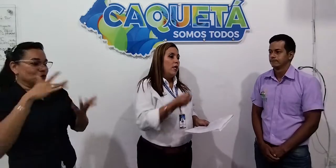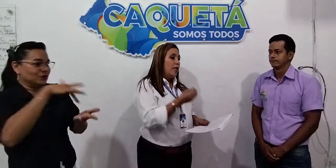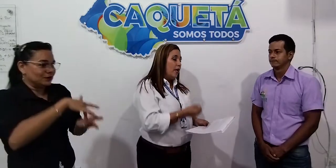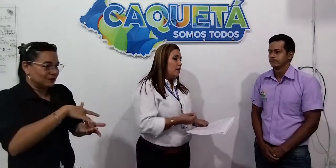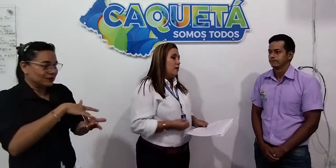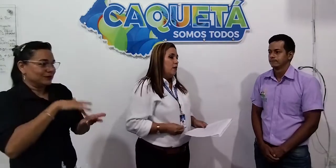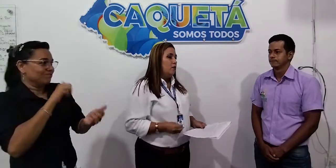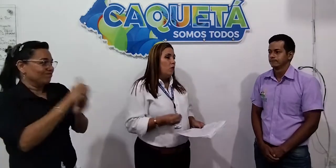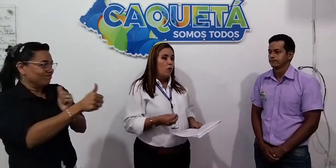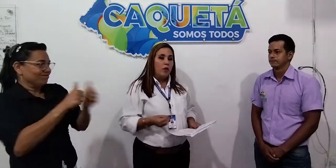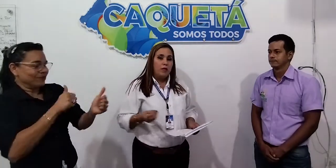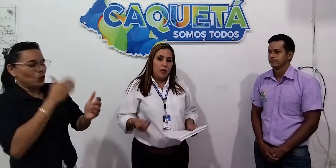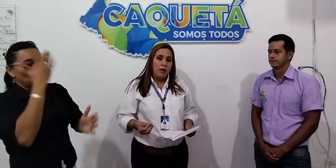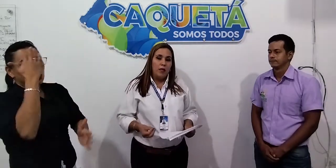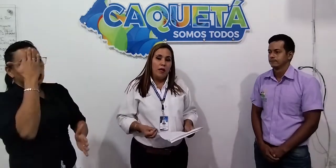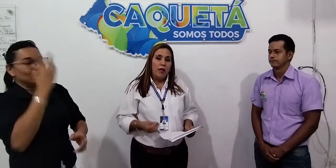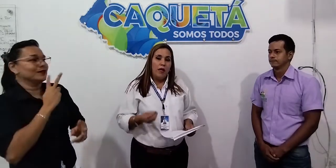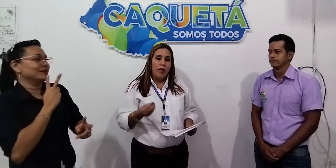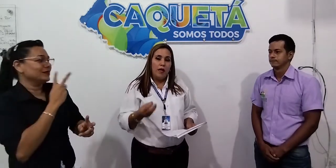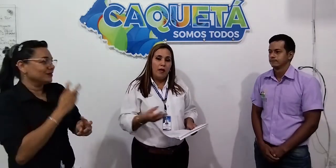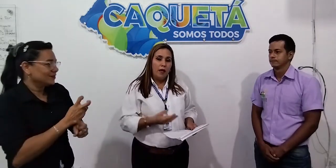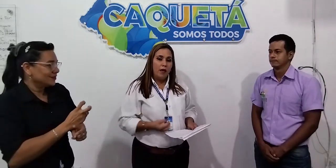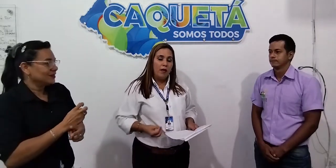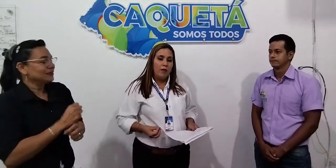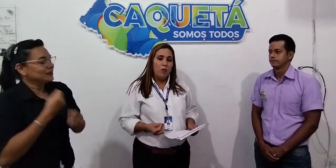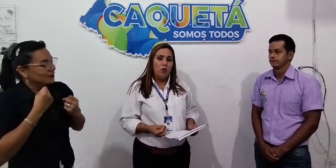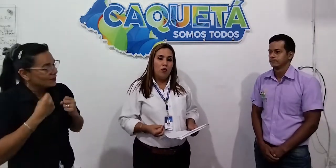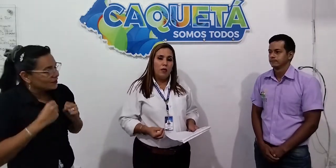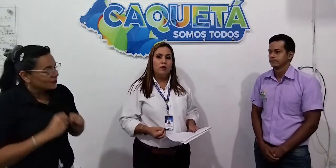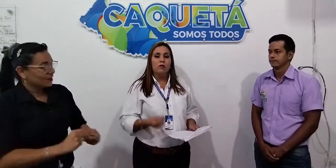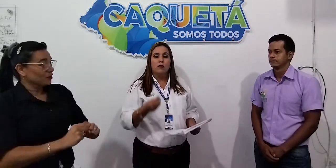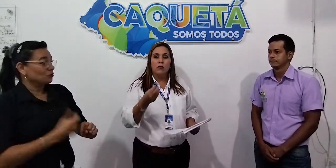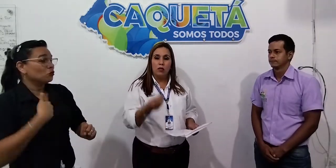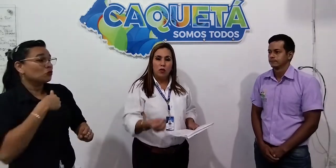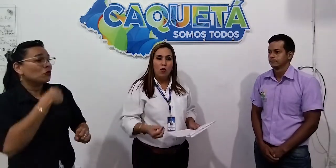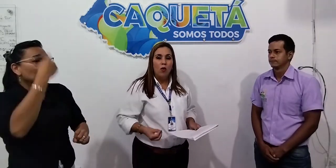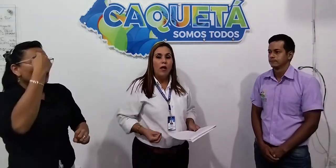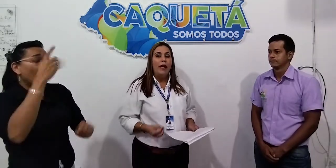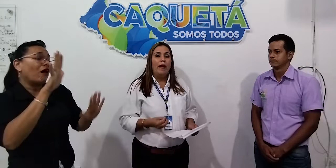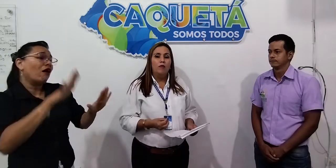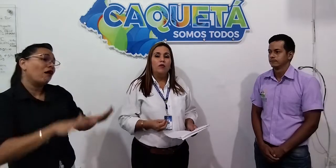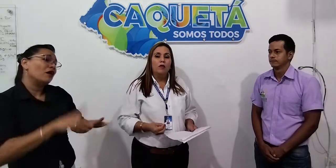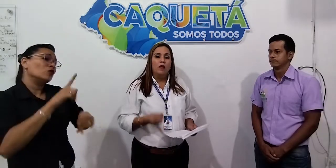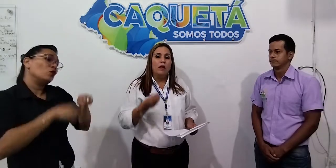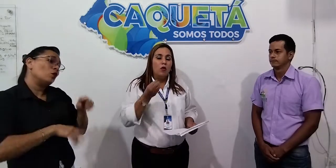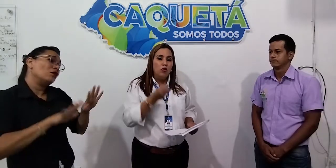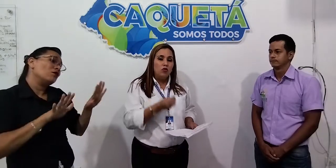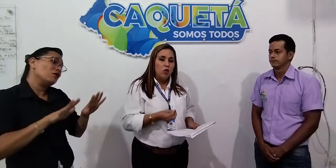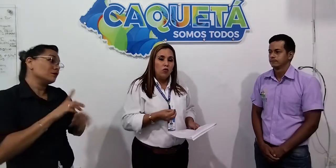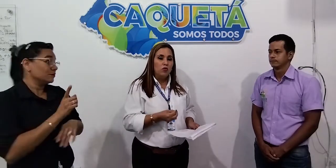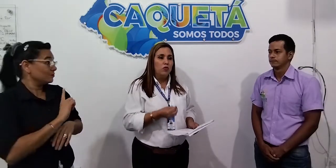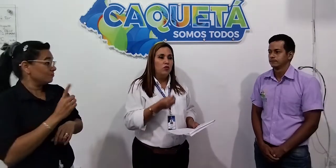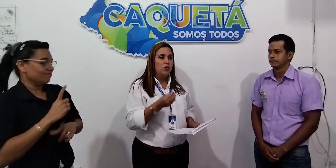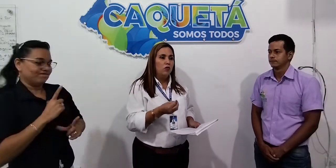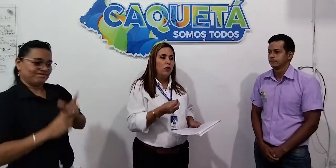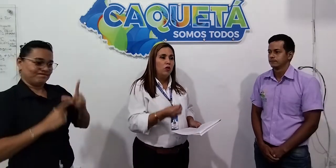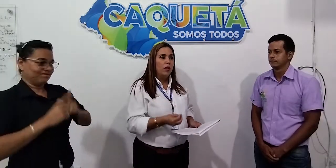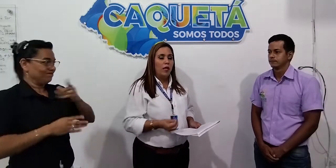Y este no puede ser, por lo menos, sino hemos con todos contribuido a que